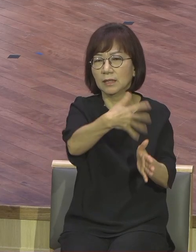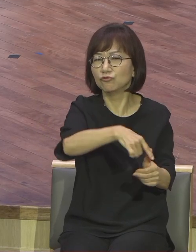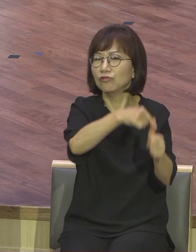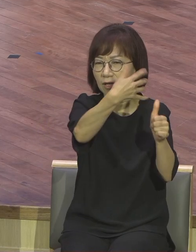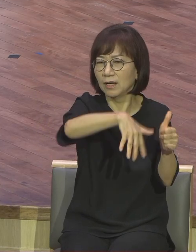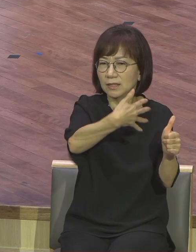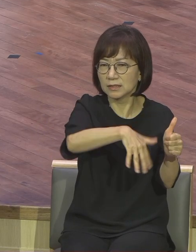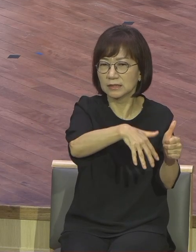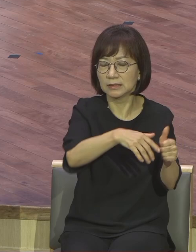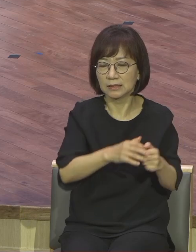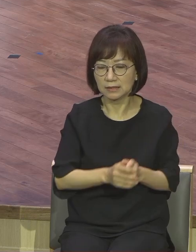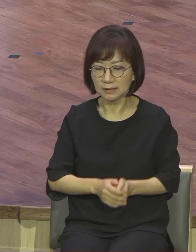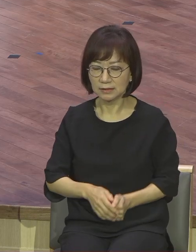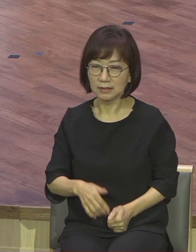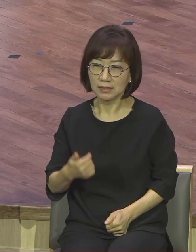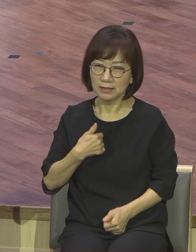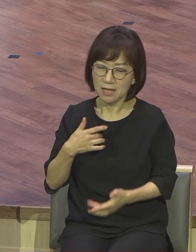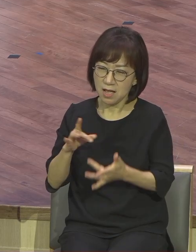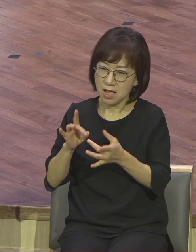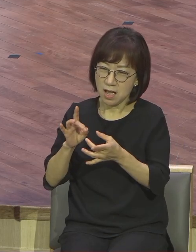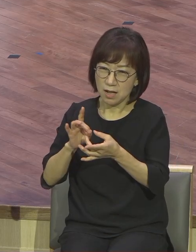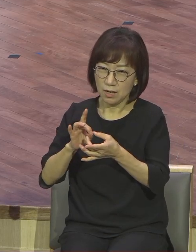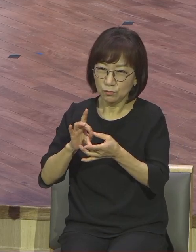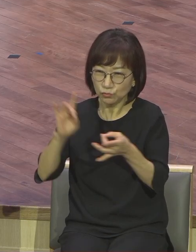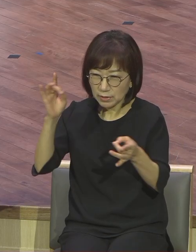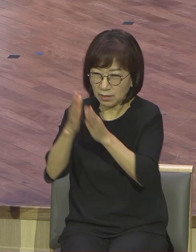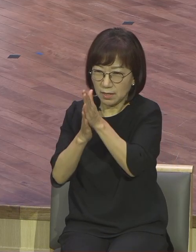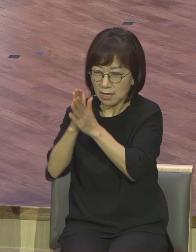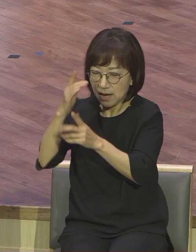시달리다가 정말 내가 구원받았다고 하면 한을 가지고